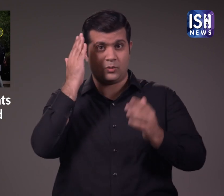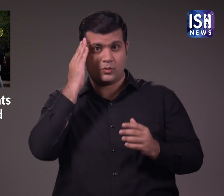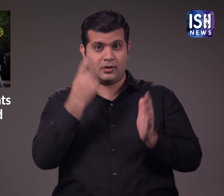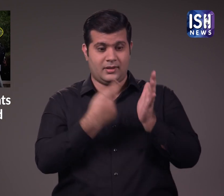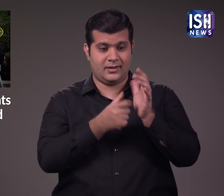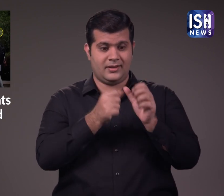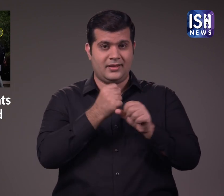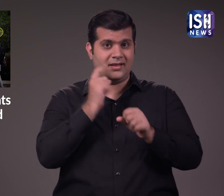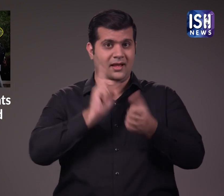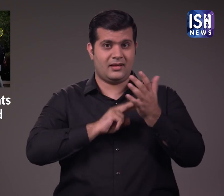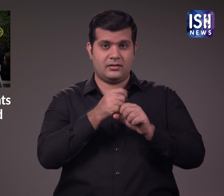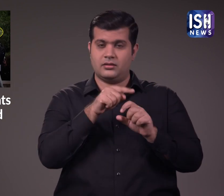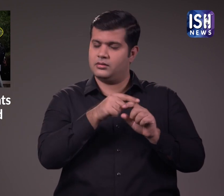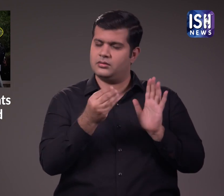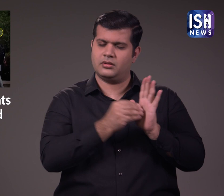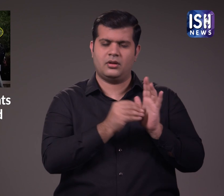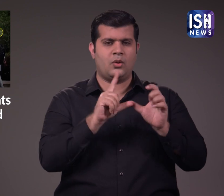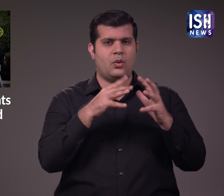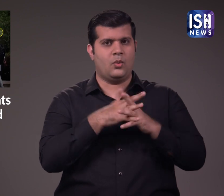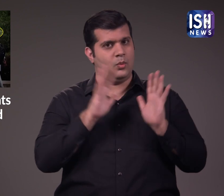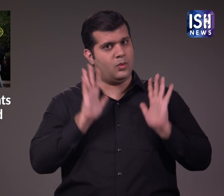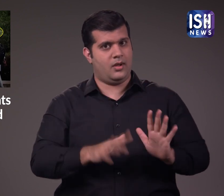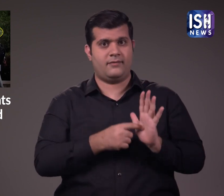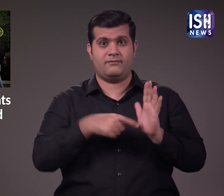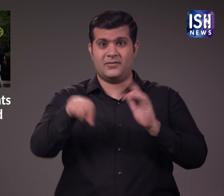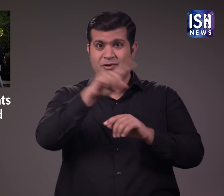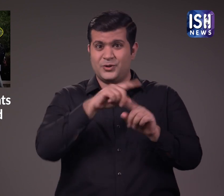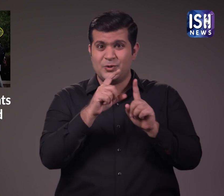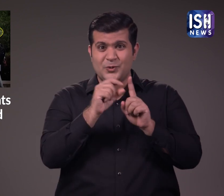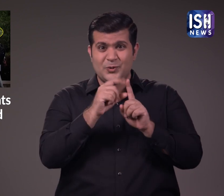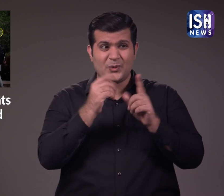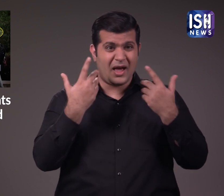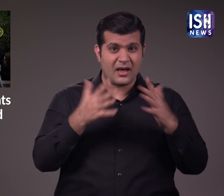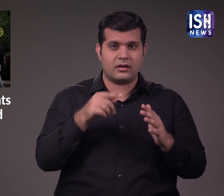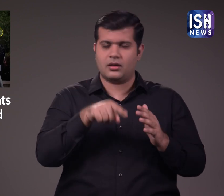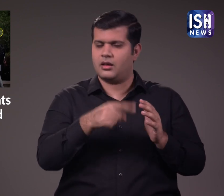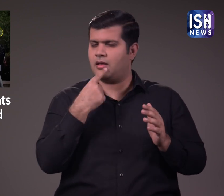रैगिंग की अनुमती नहीं है और इसके लिए सजा का प्रावधान है